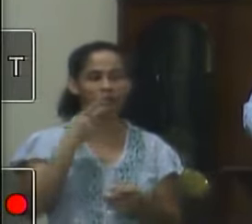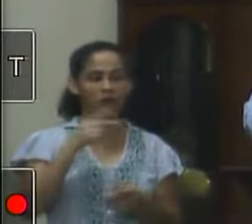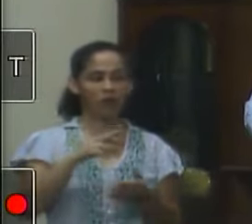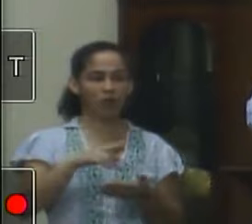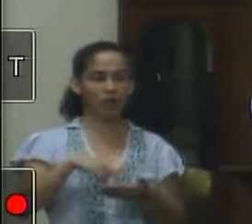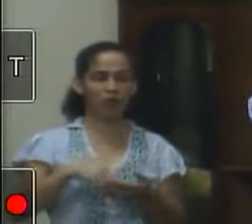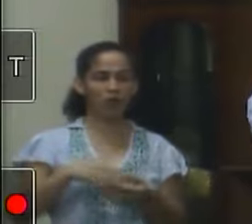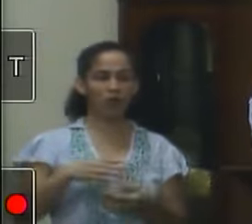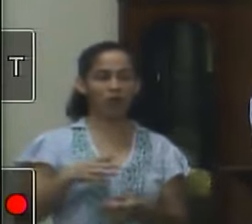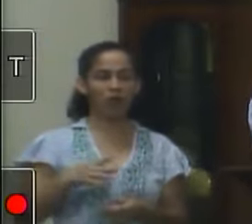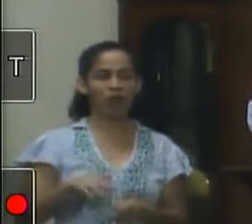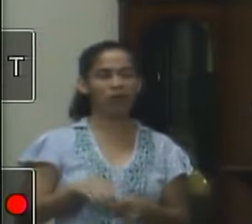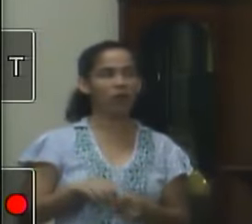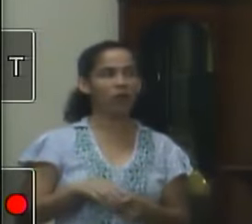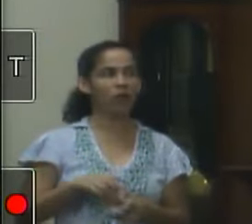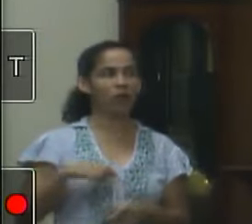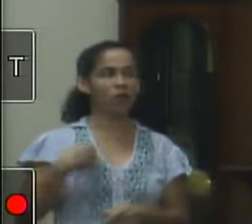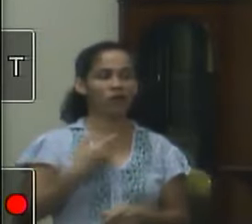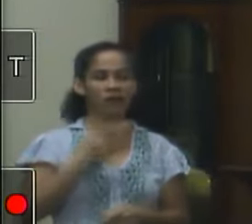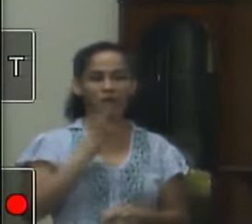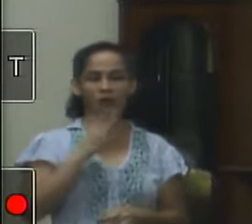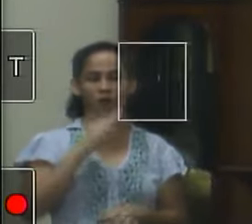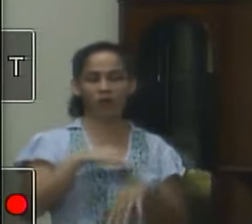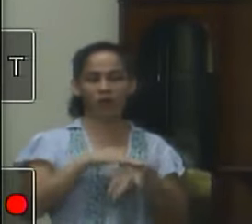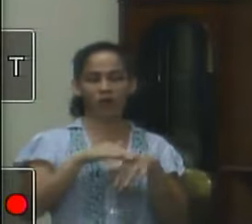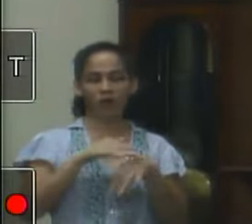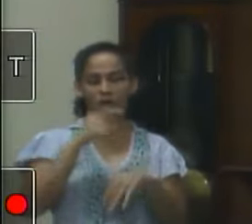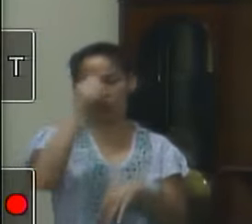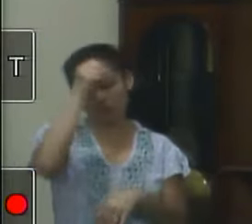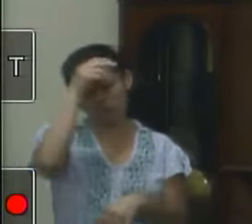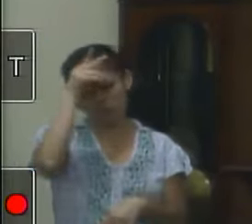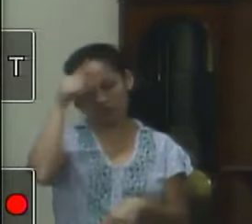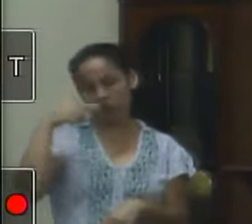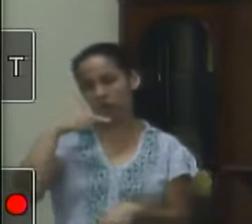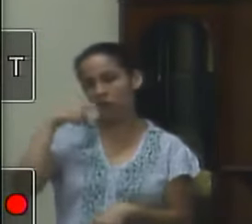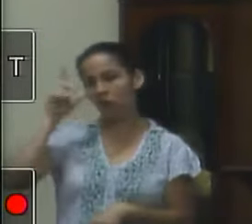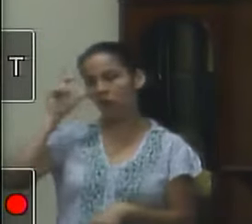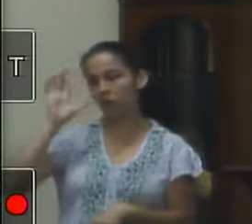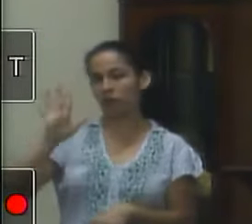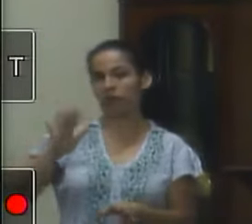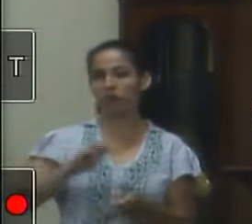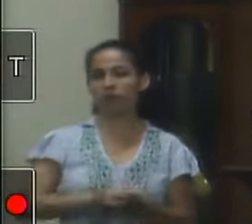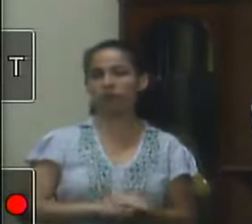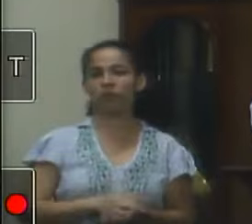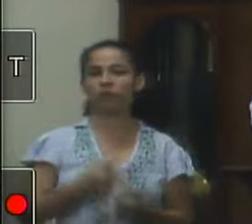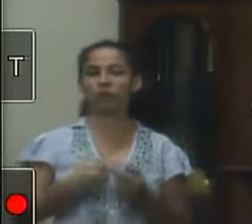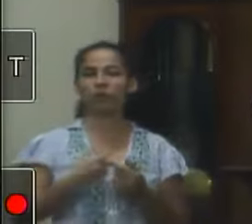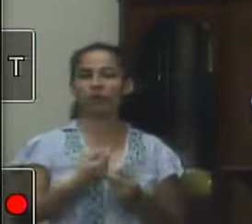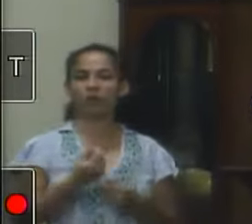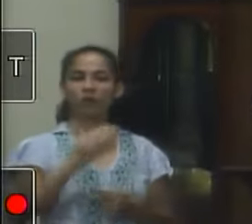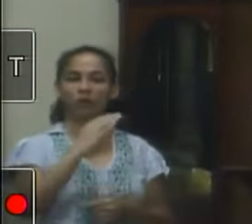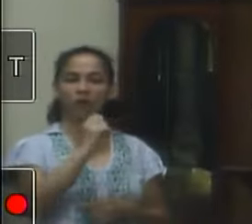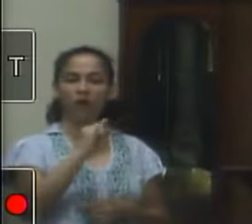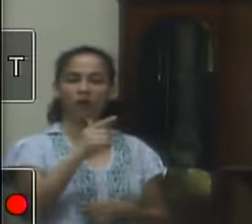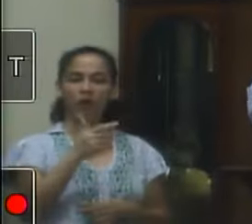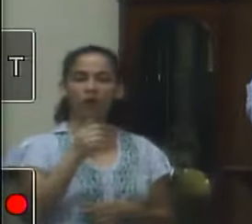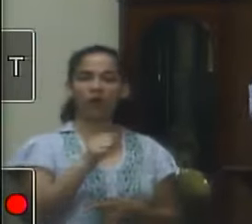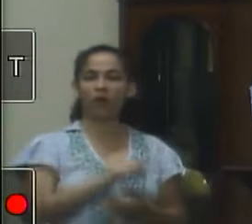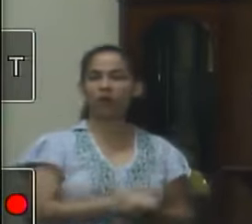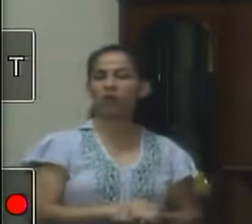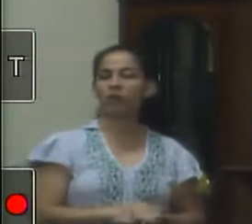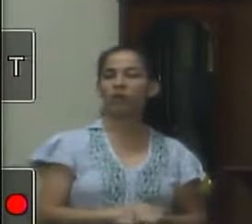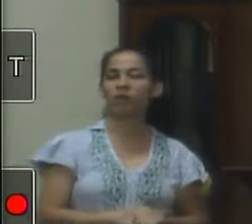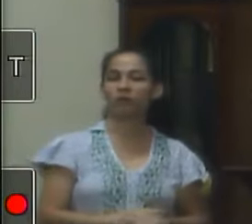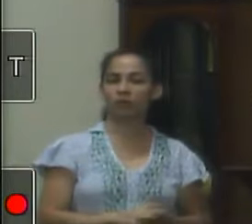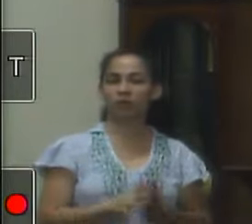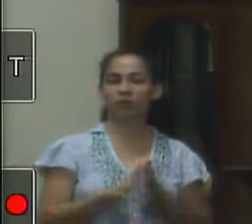mas tivemos vendo isso com o prefeito ontem por motivo às vezes de caixa mesmo tem sido um